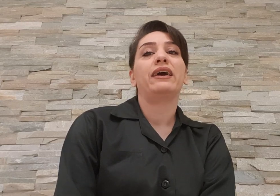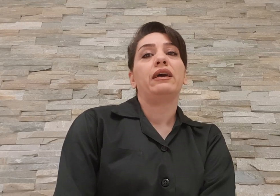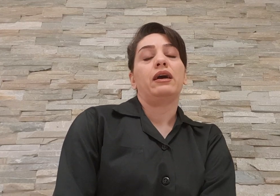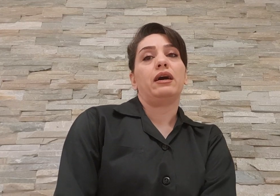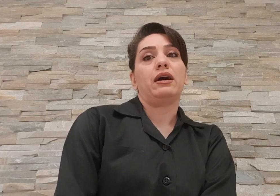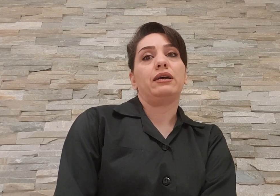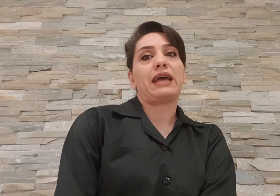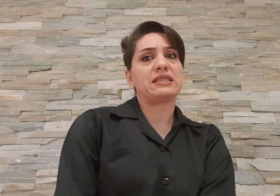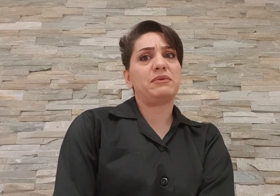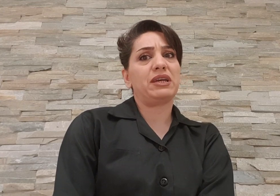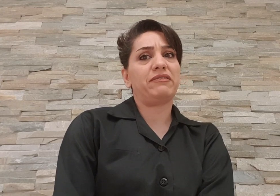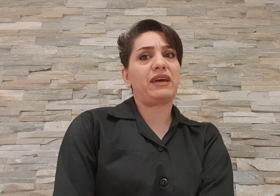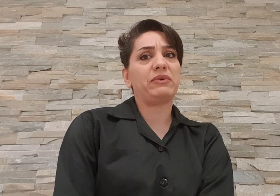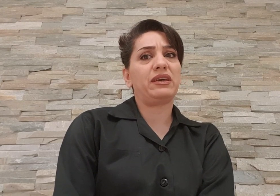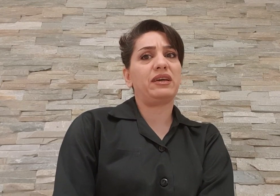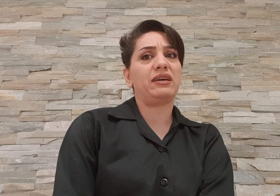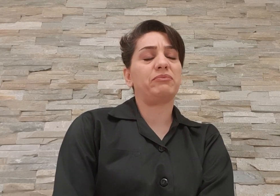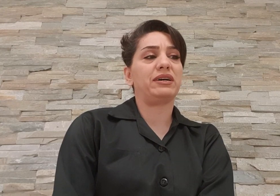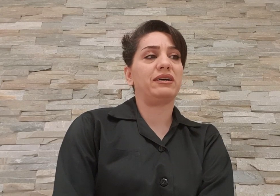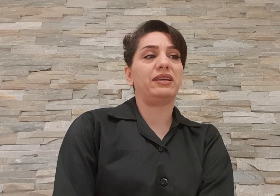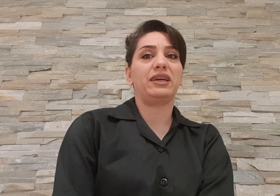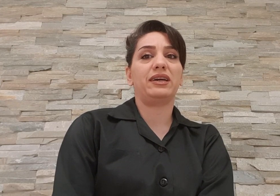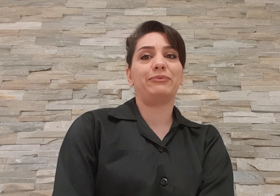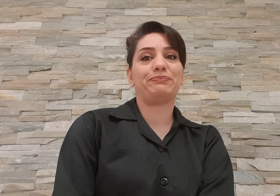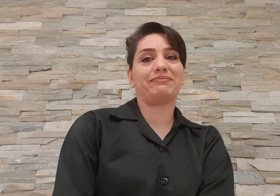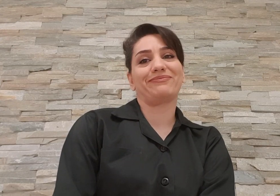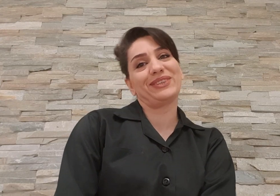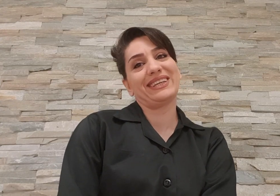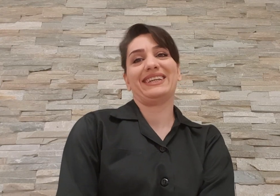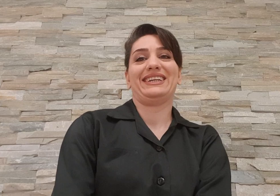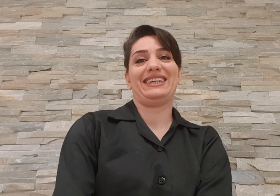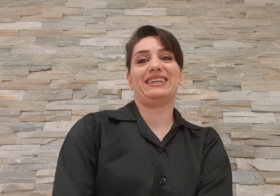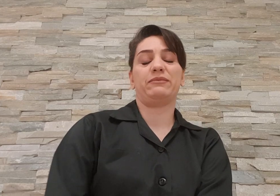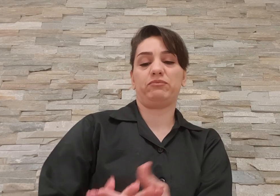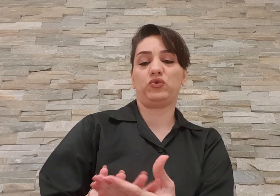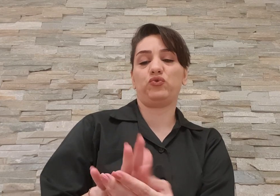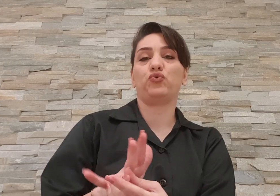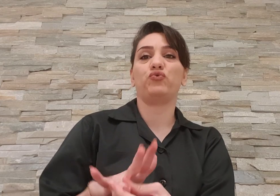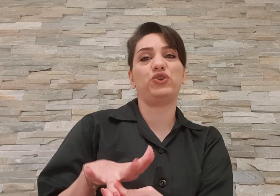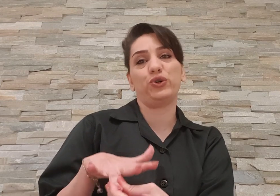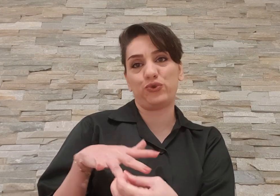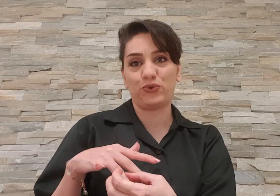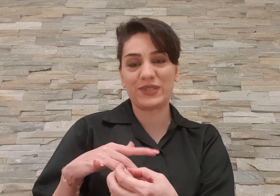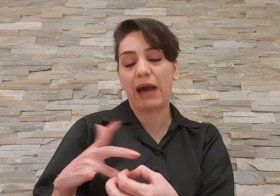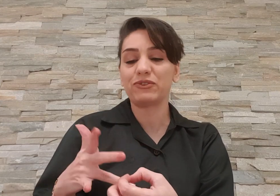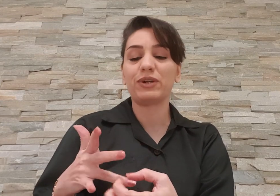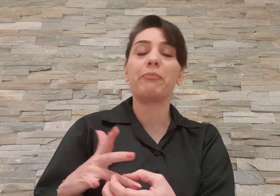تصمیم گرفتم که یه ویدیوی کچولو زبط کنم